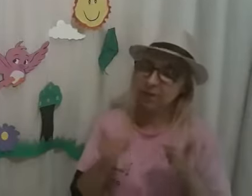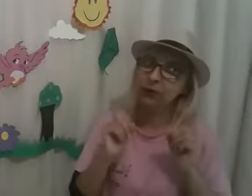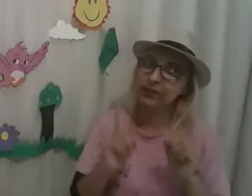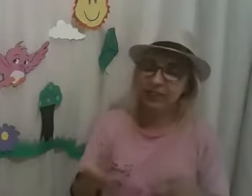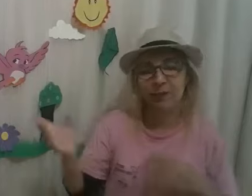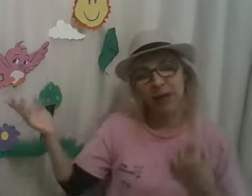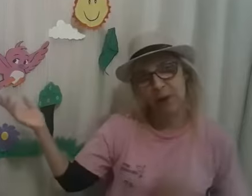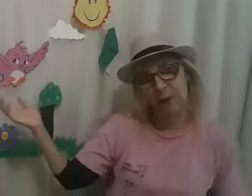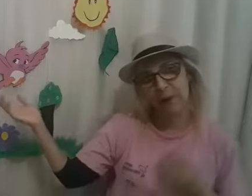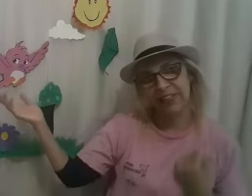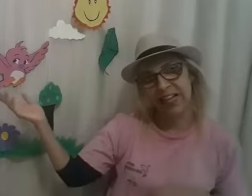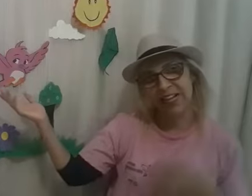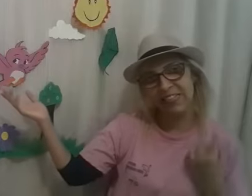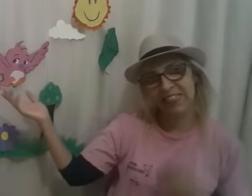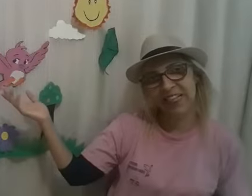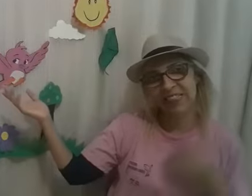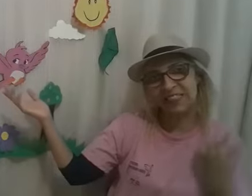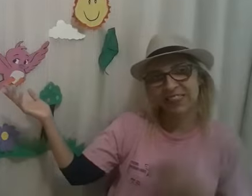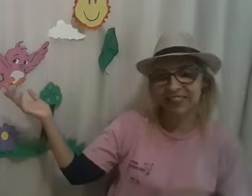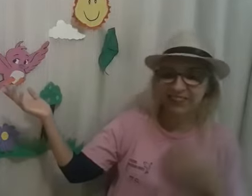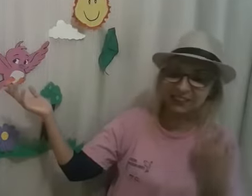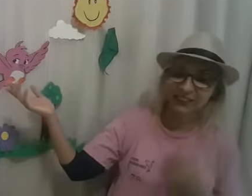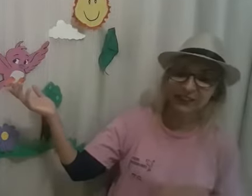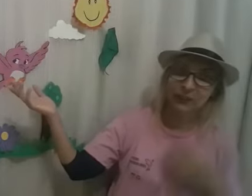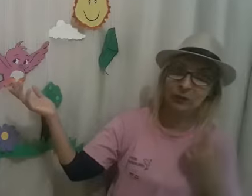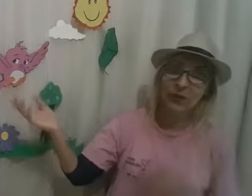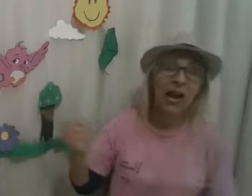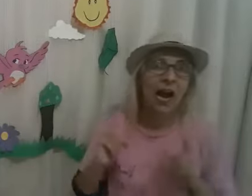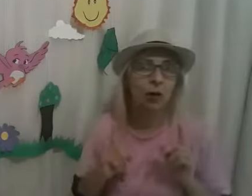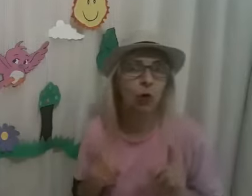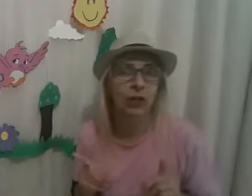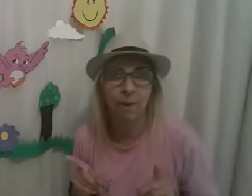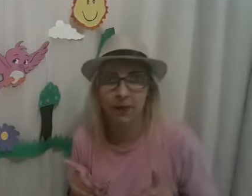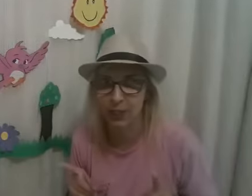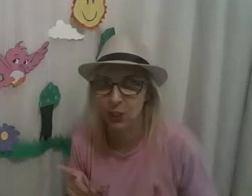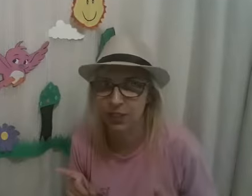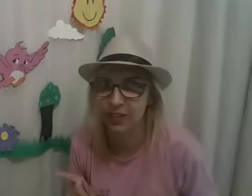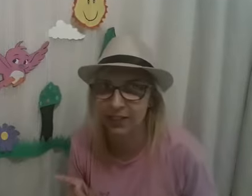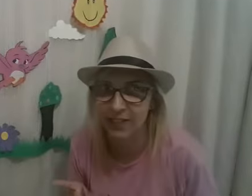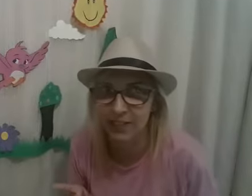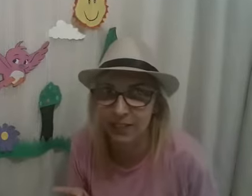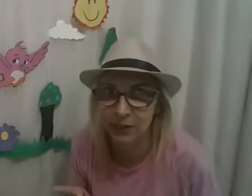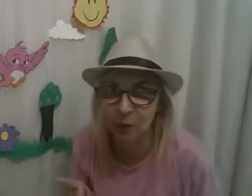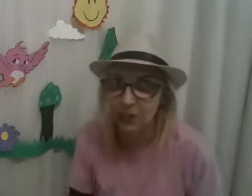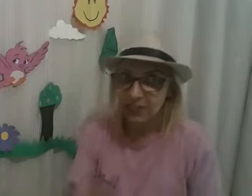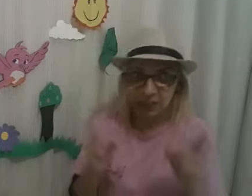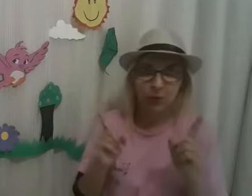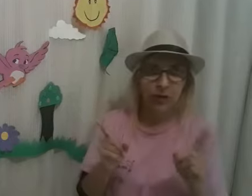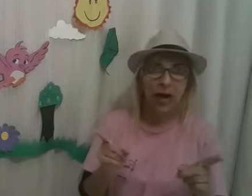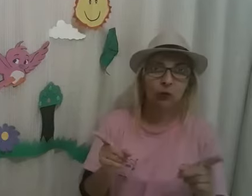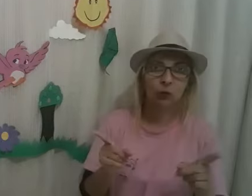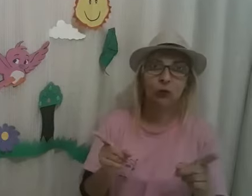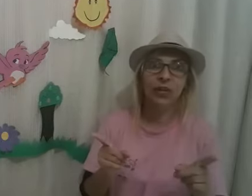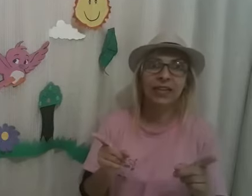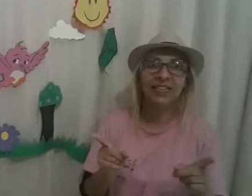poder me acompanhar nessa canção. Agora, preste atenção, tem buracos por aí,